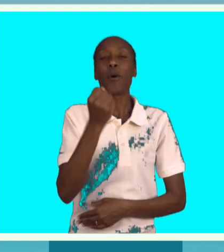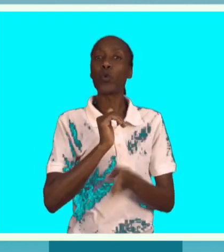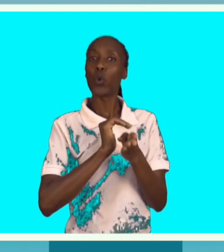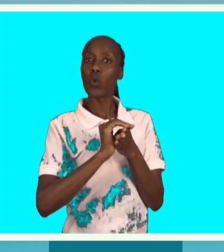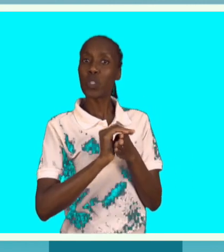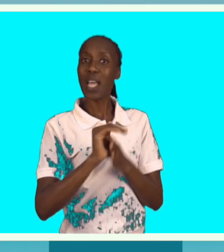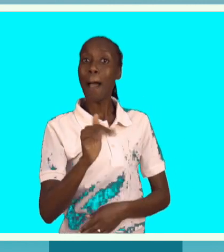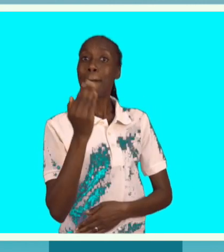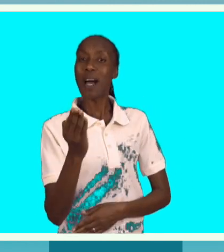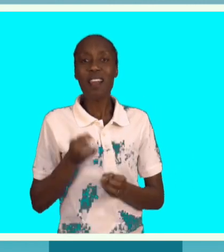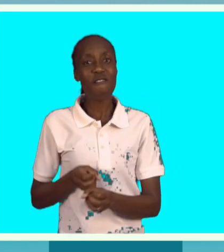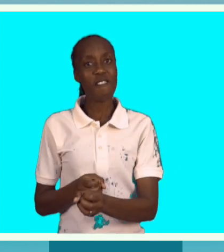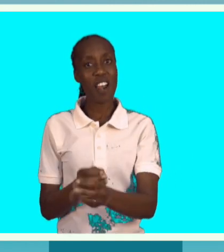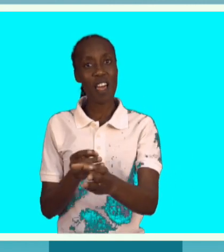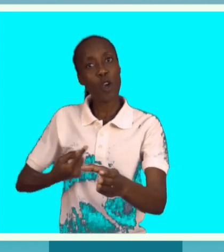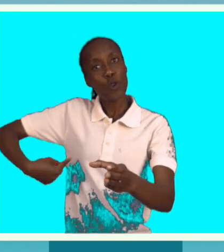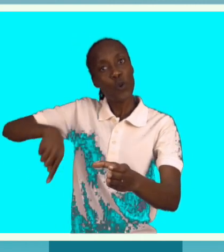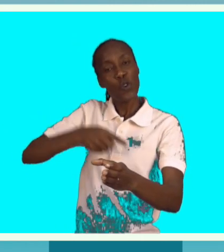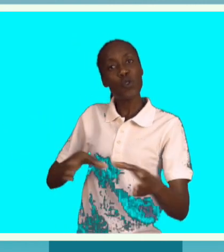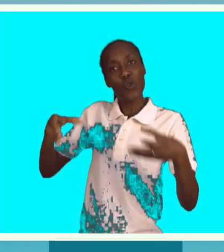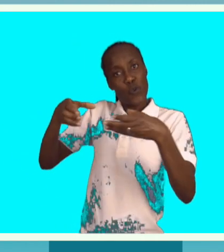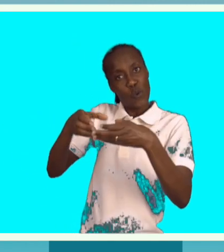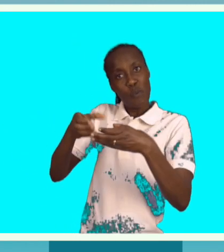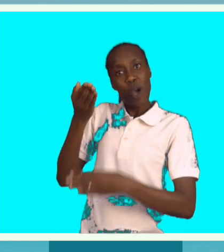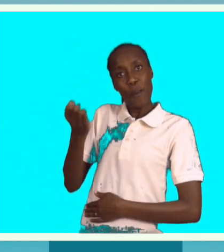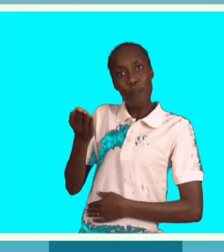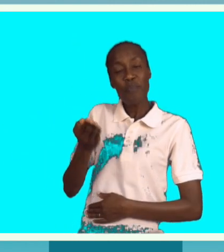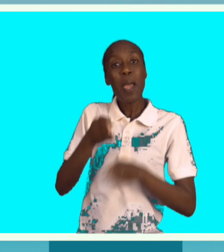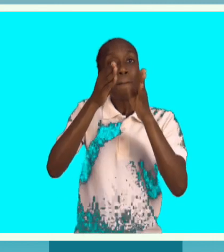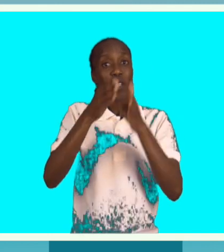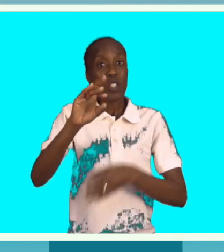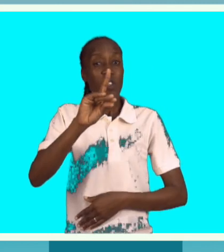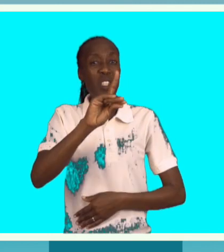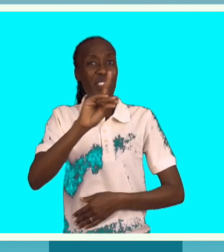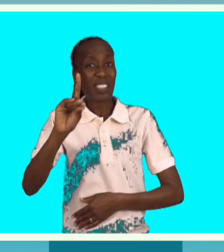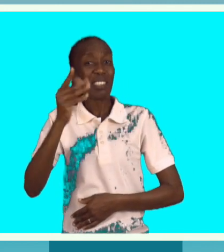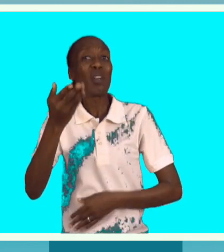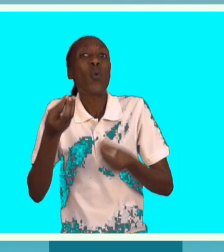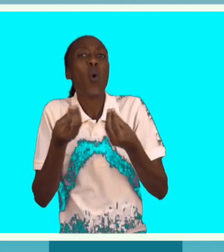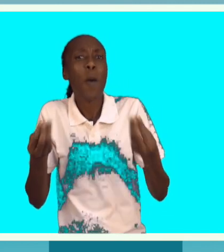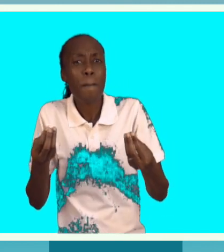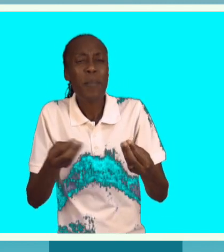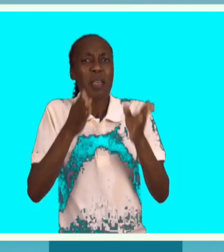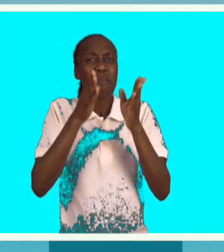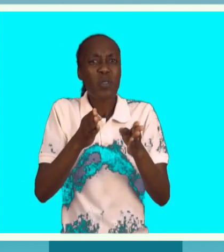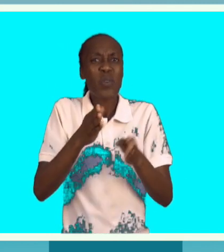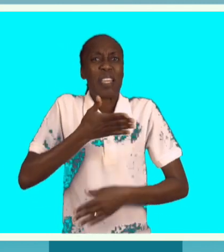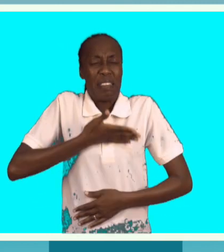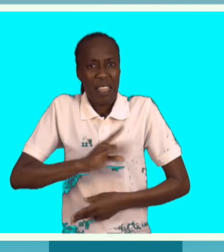para falar sobre o nosso grupo AVO. Devem dizer pessoas com necessidades, pessoas vulneráveis, pessoas